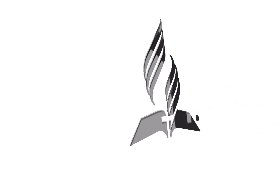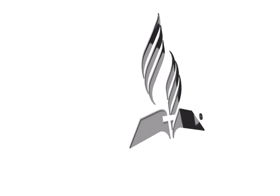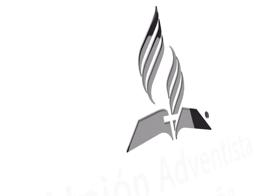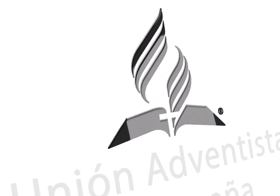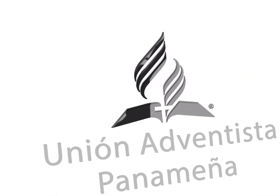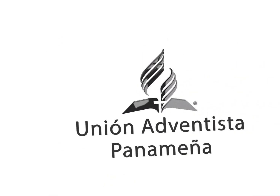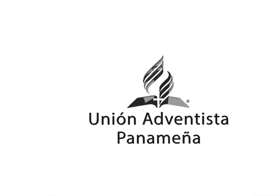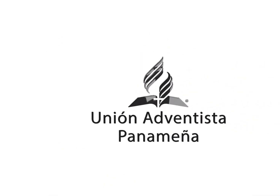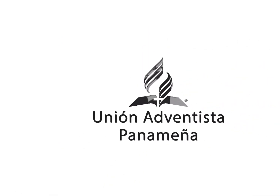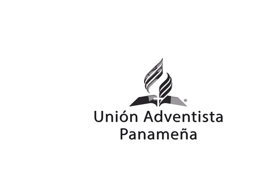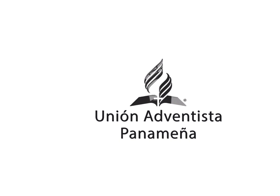esta volvemos juntos Y